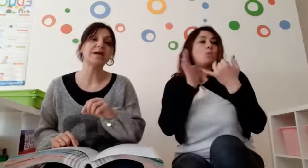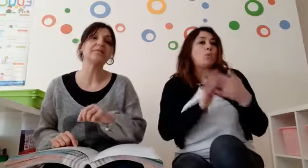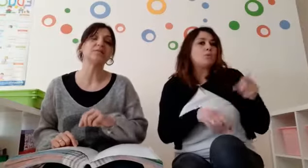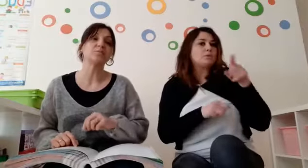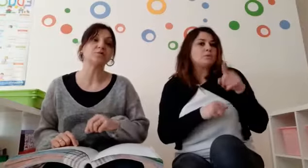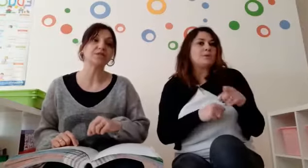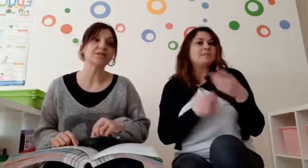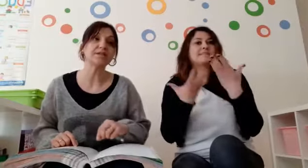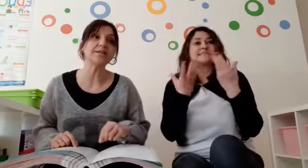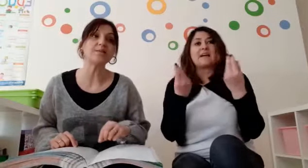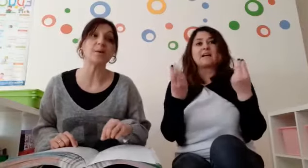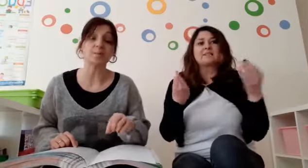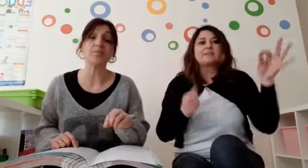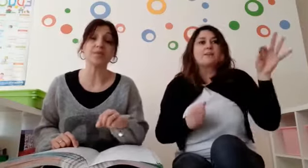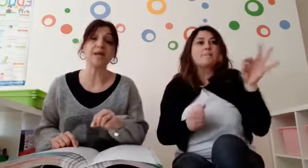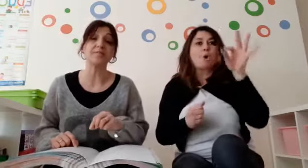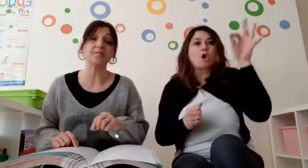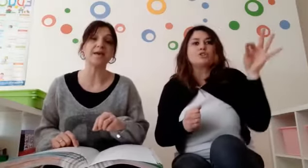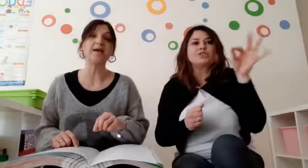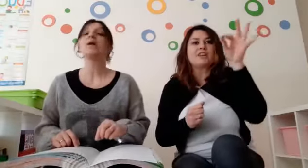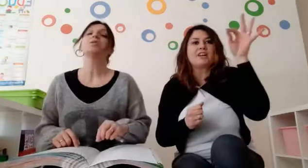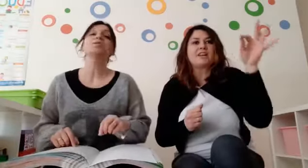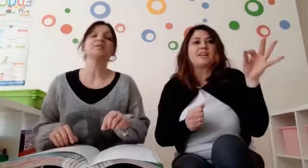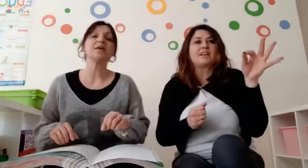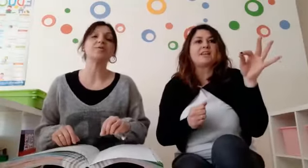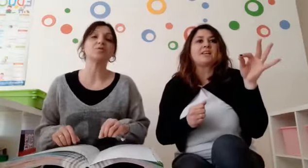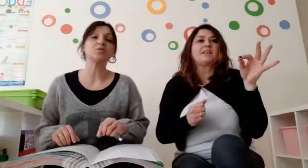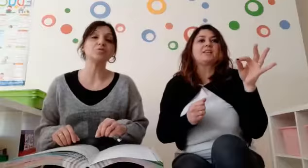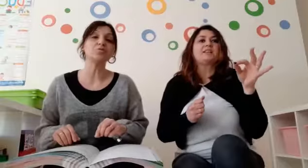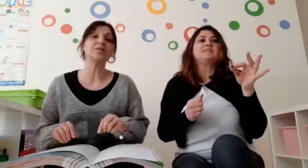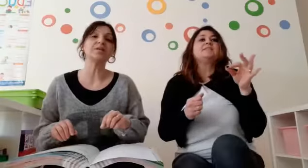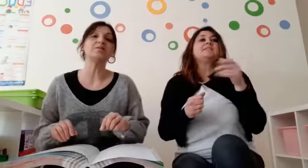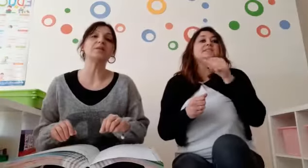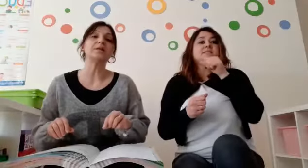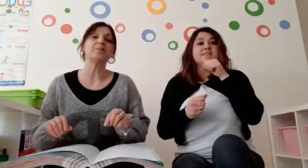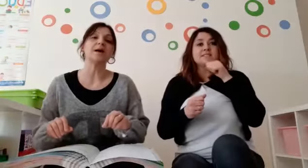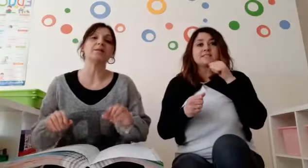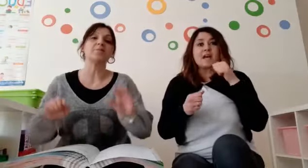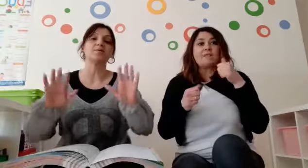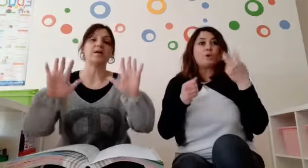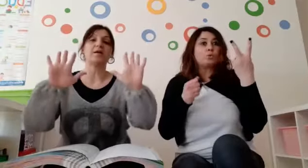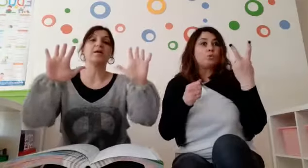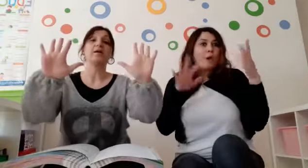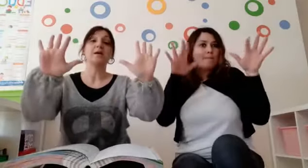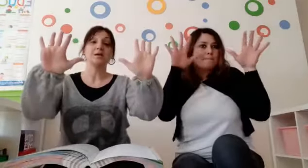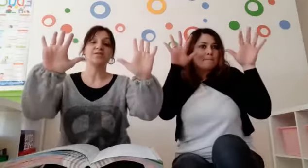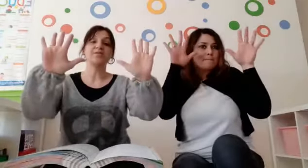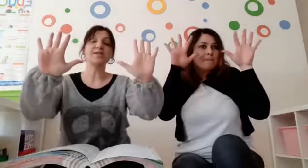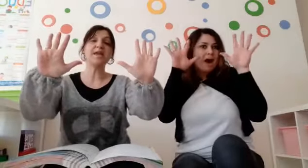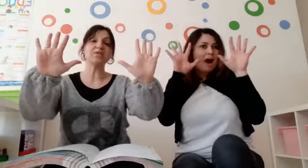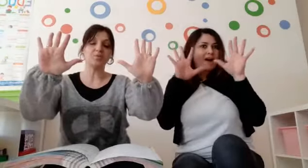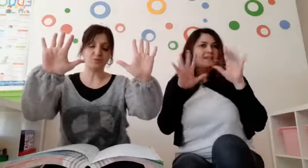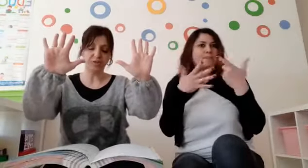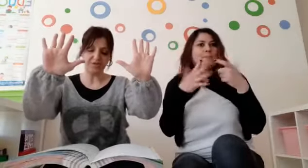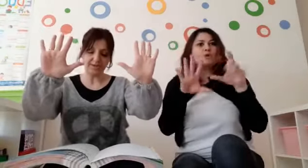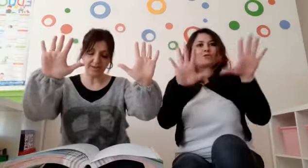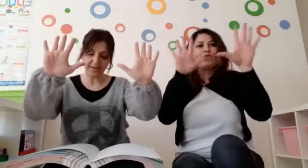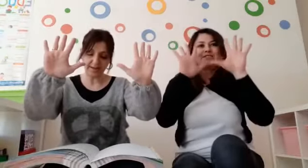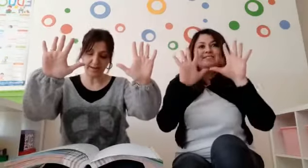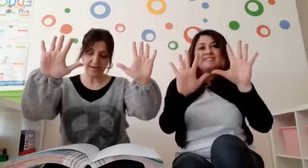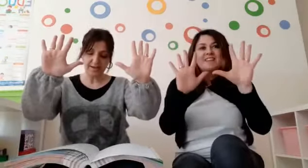'erano tanti moscerini, ma proprio tanti, eh? Ci servono tutte le due le mani per farle. Dieci